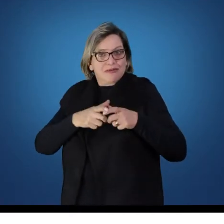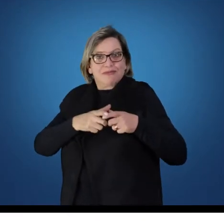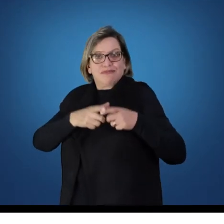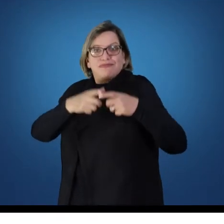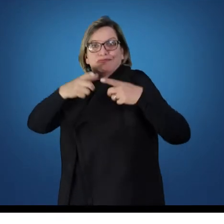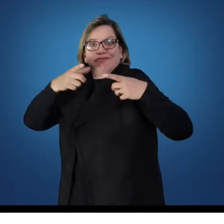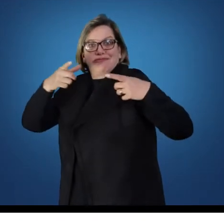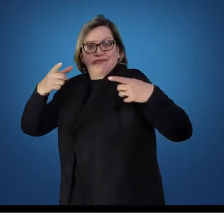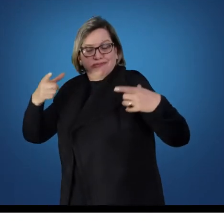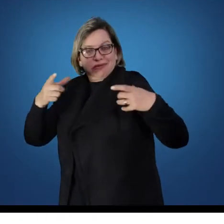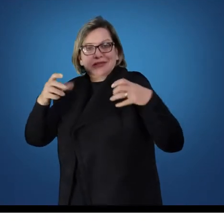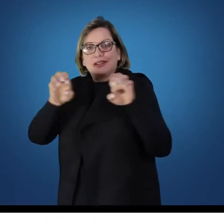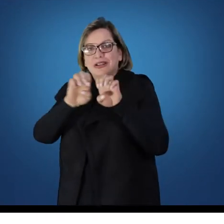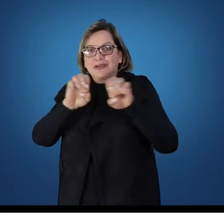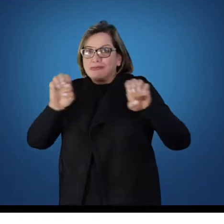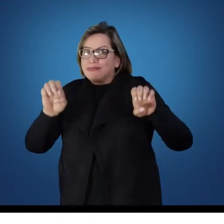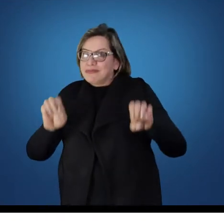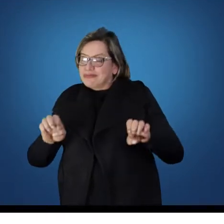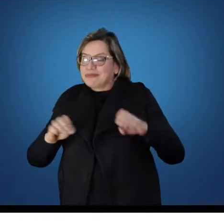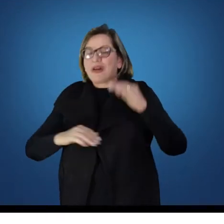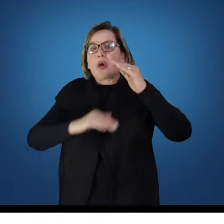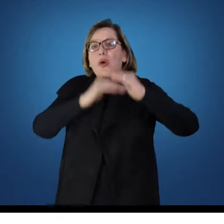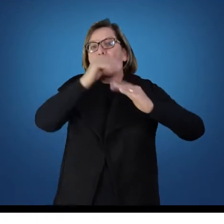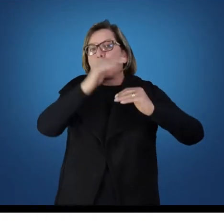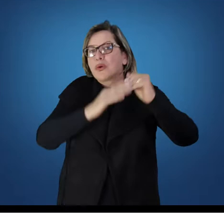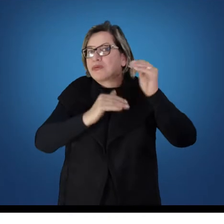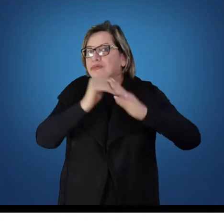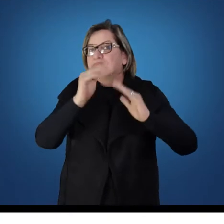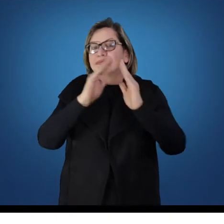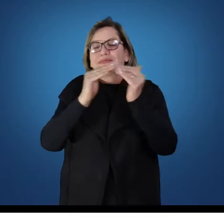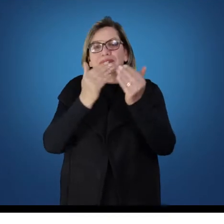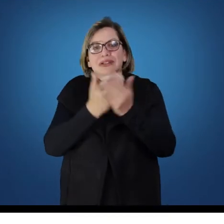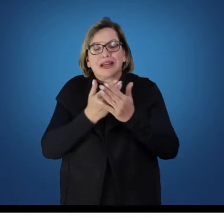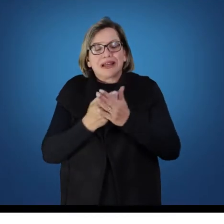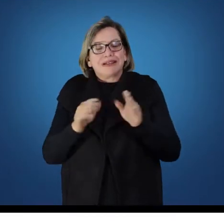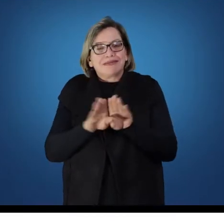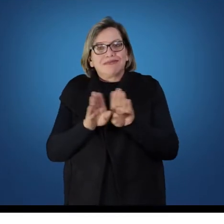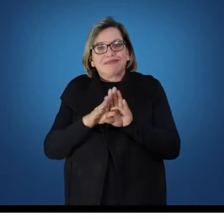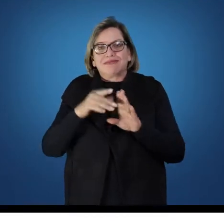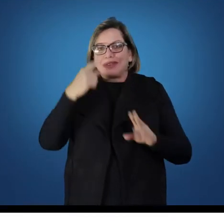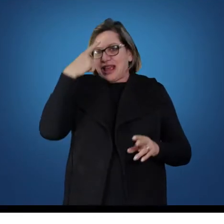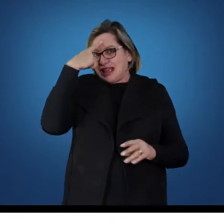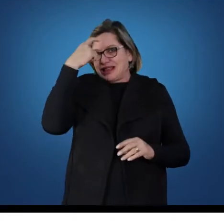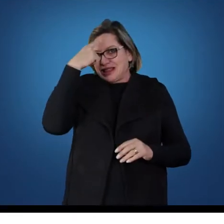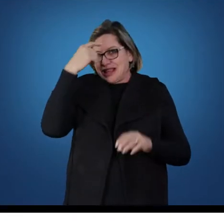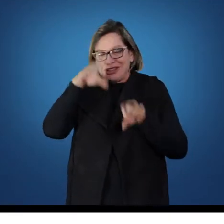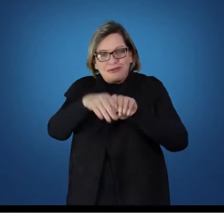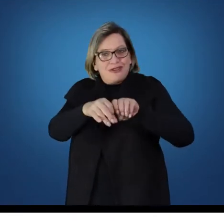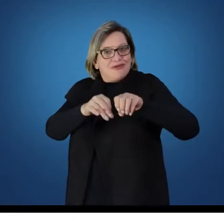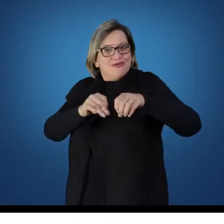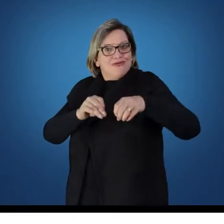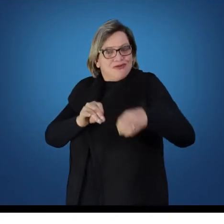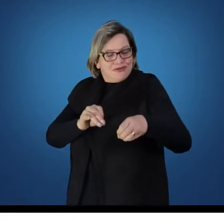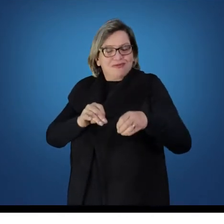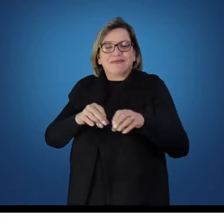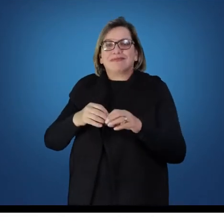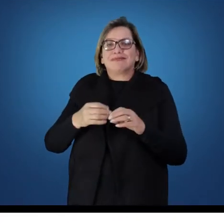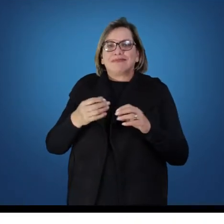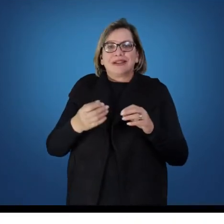pelo menos, da estrutura física e essa ideia de uma formação acadêmica do ensino superior